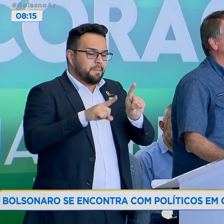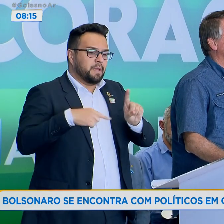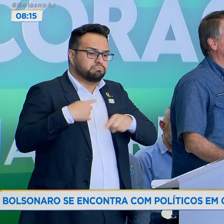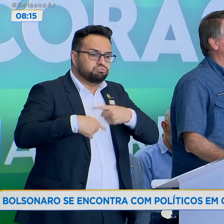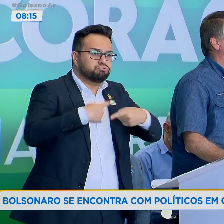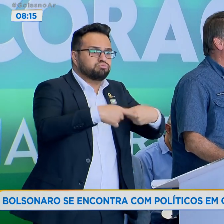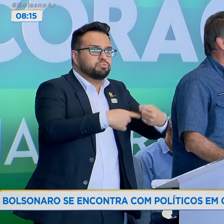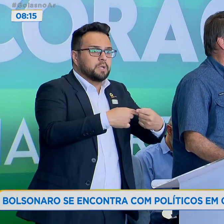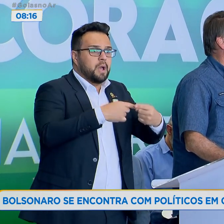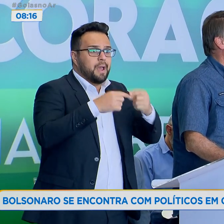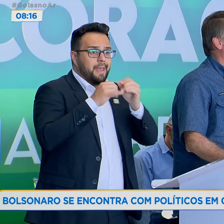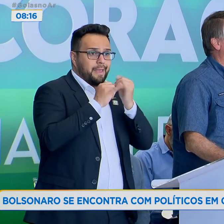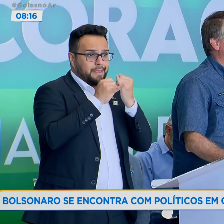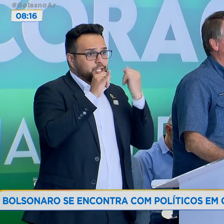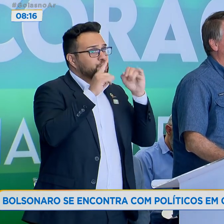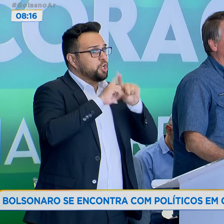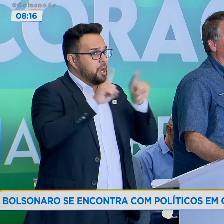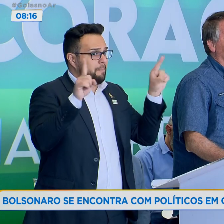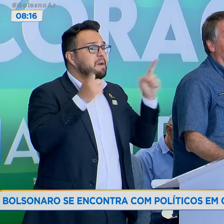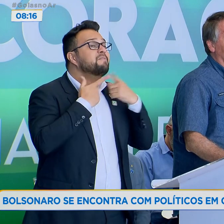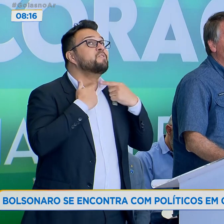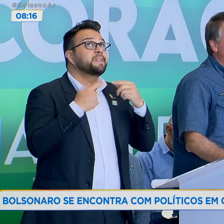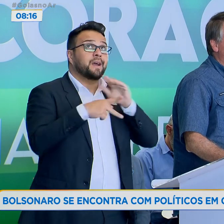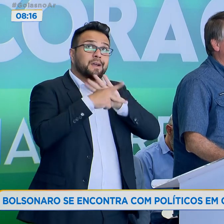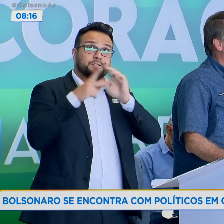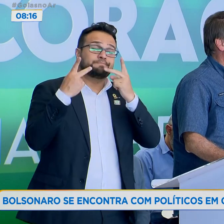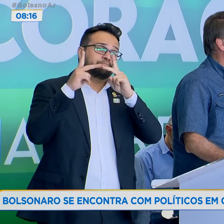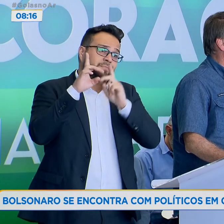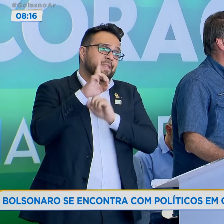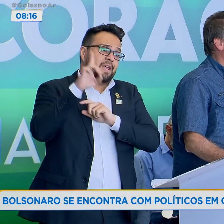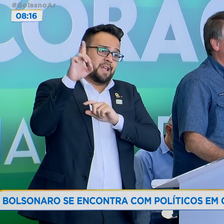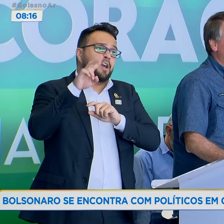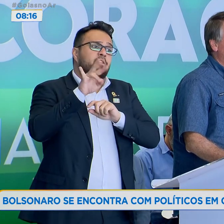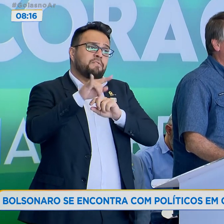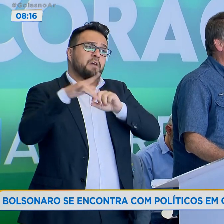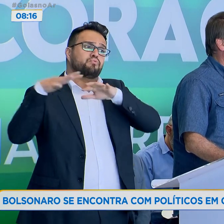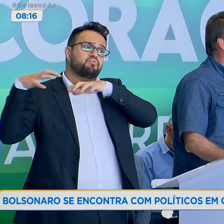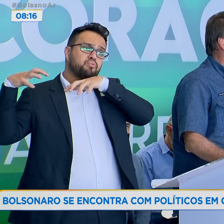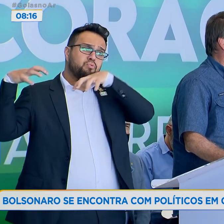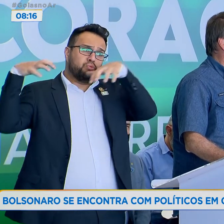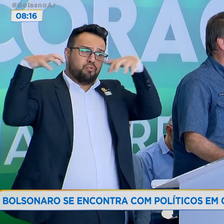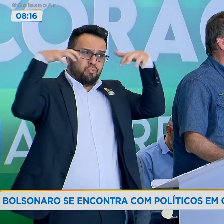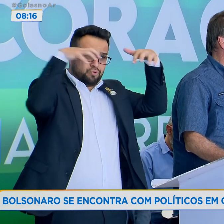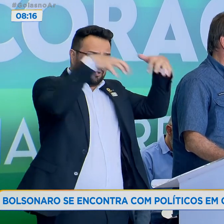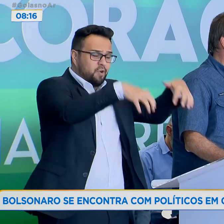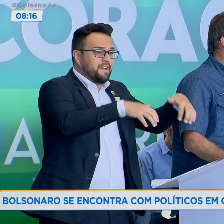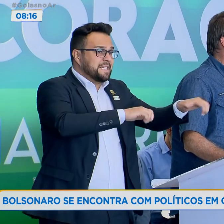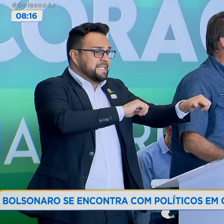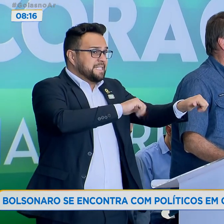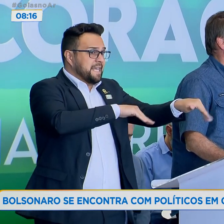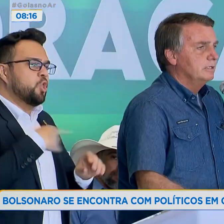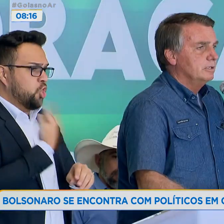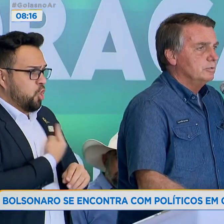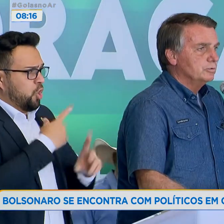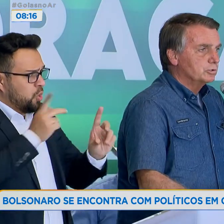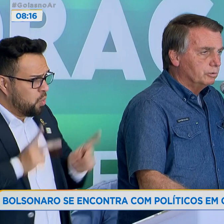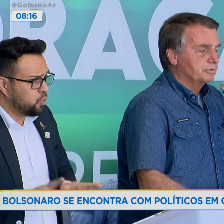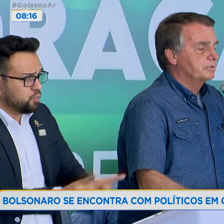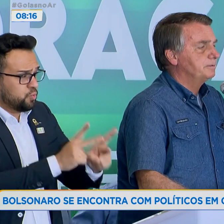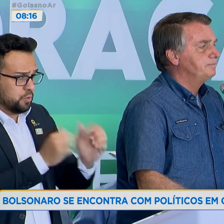energia. Mas, se Deus quiser, as chuvas de setembro, outubro, estão chegando.